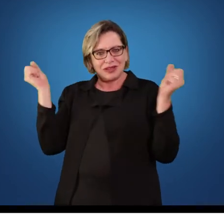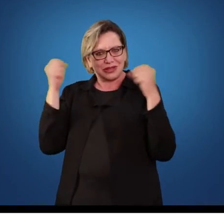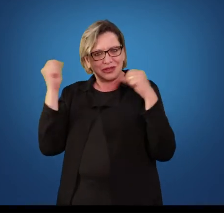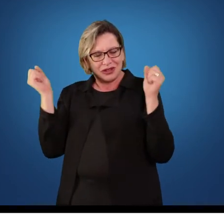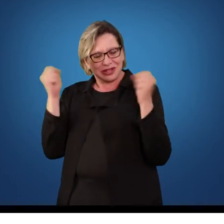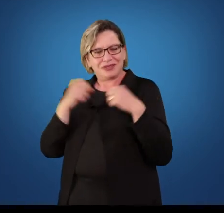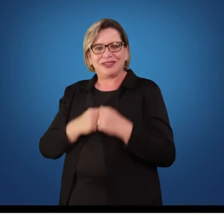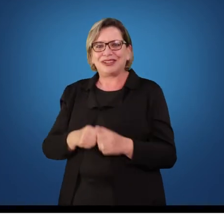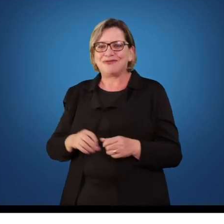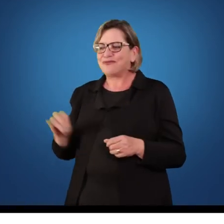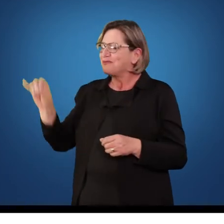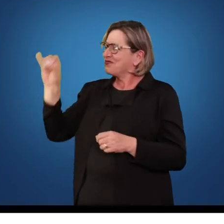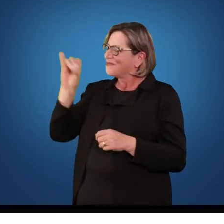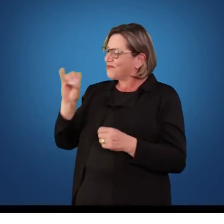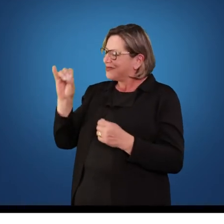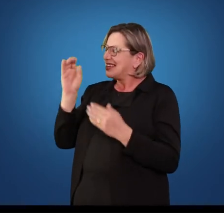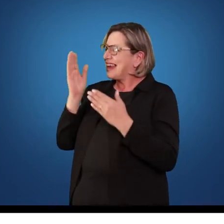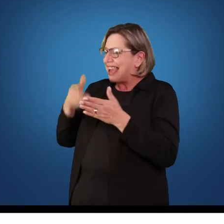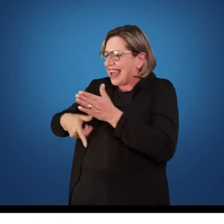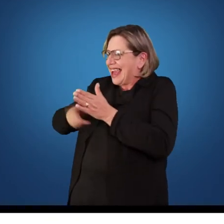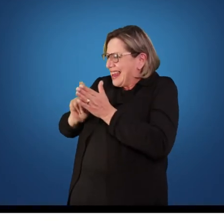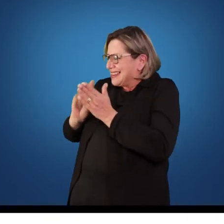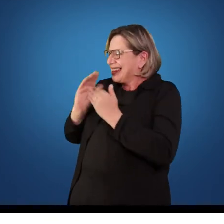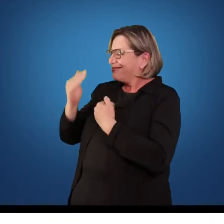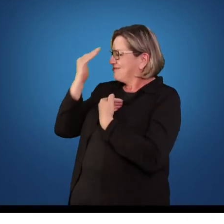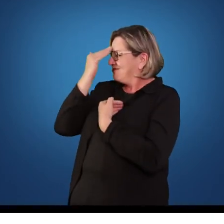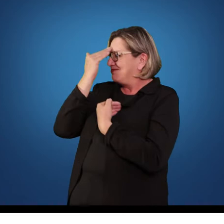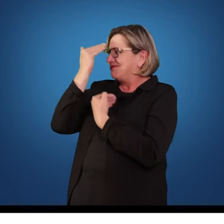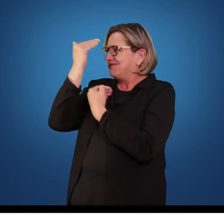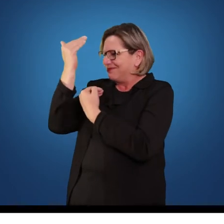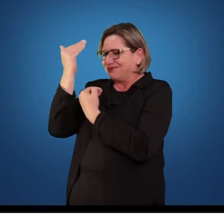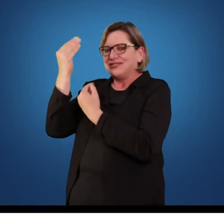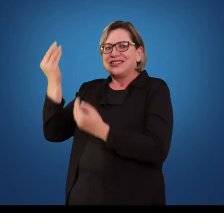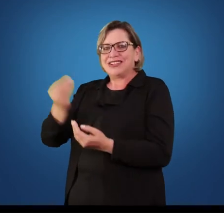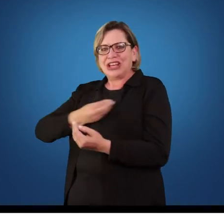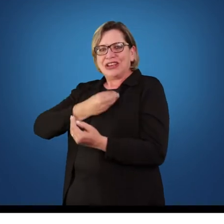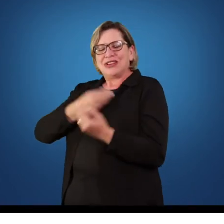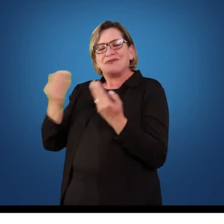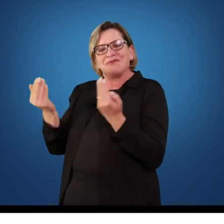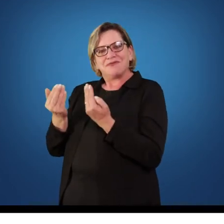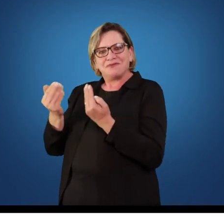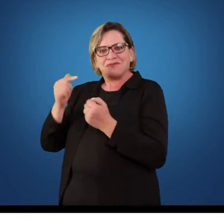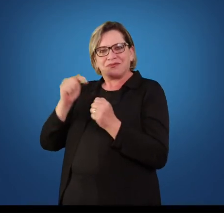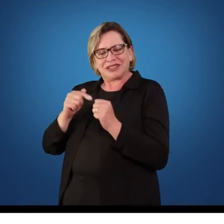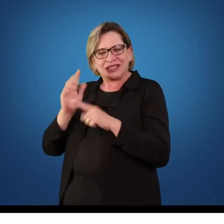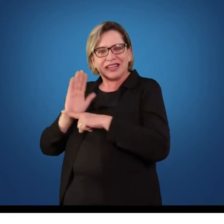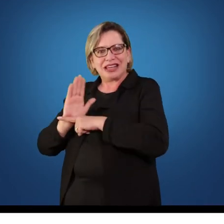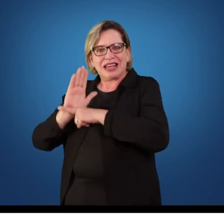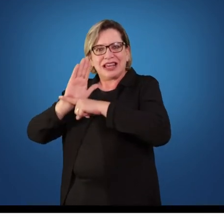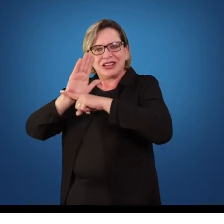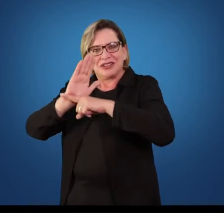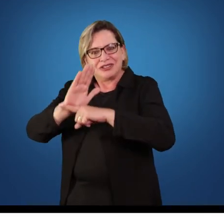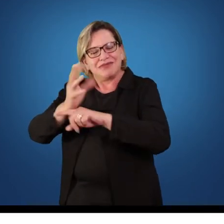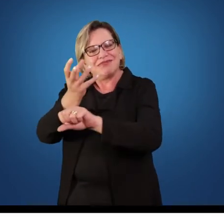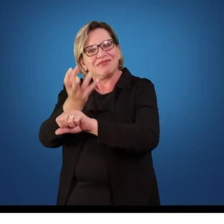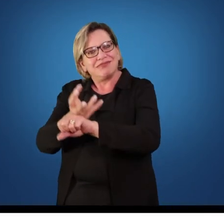professor, desde já muito obrigada pela sua disponibilidade em contribuir para essa disciplina,